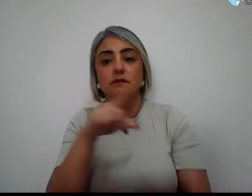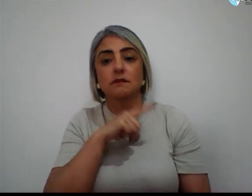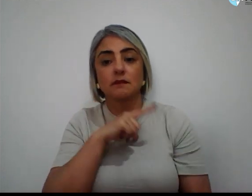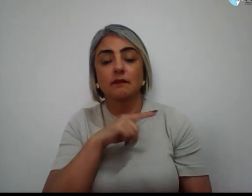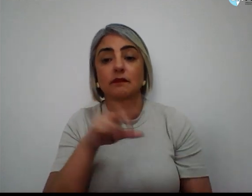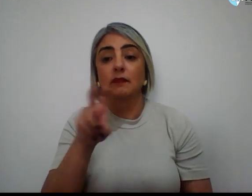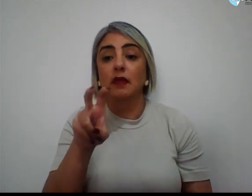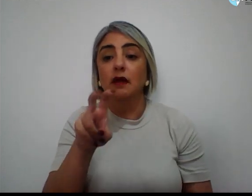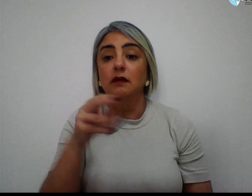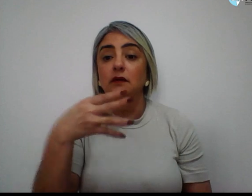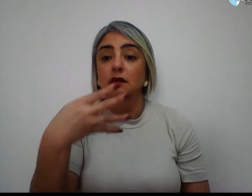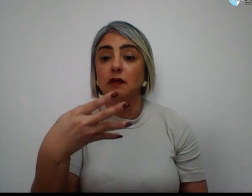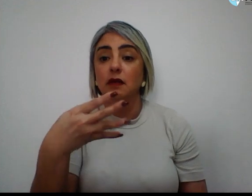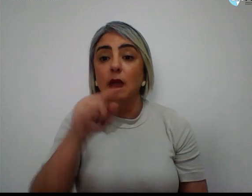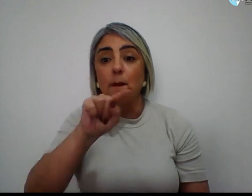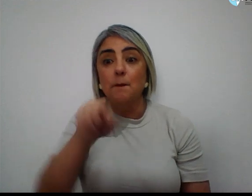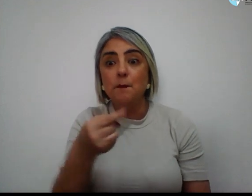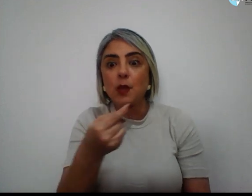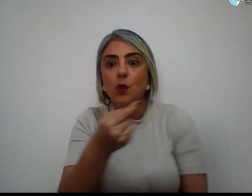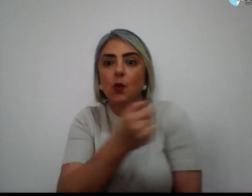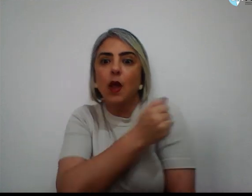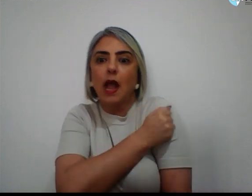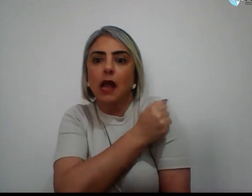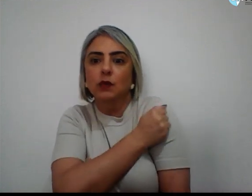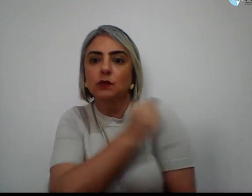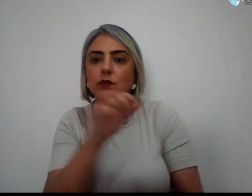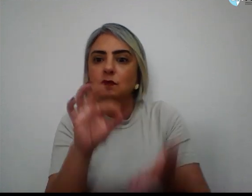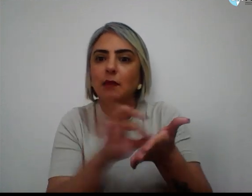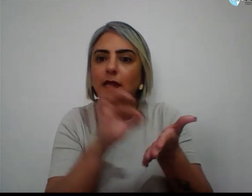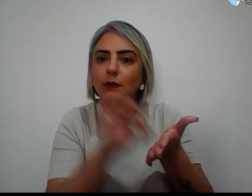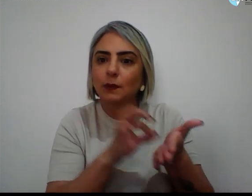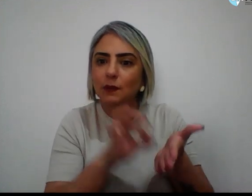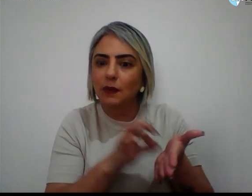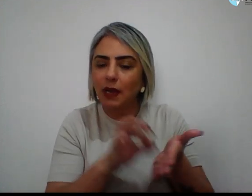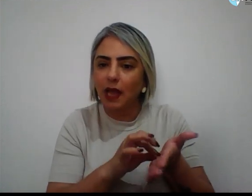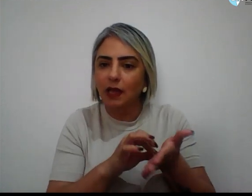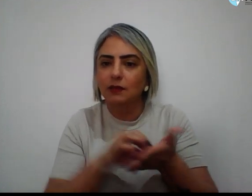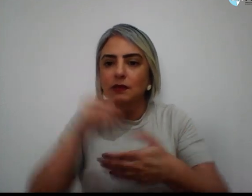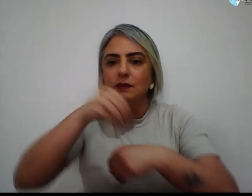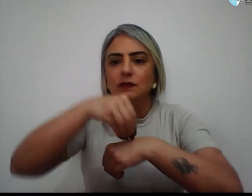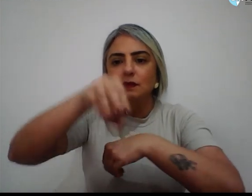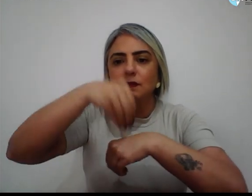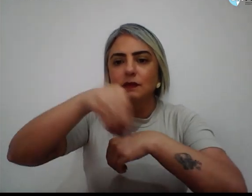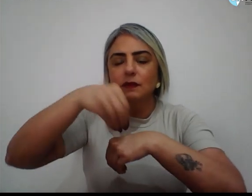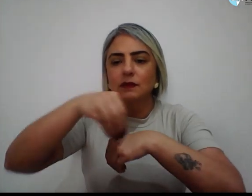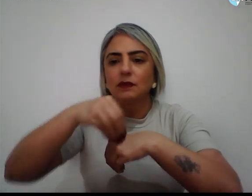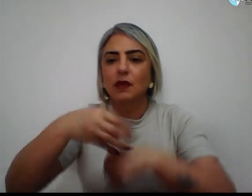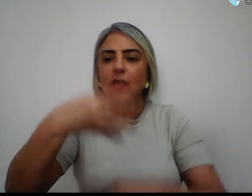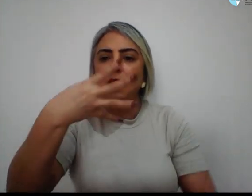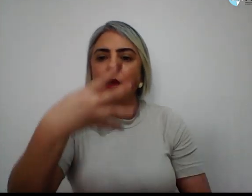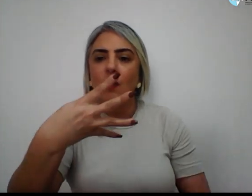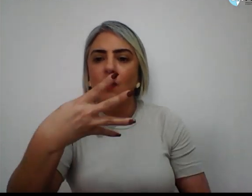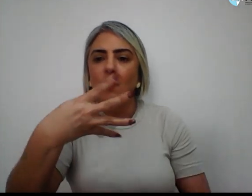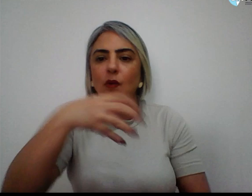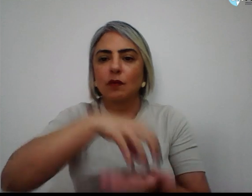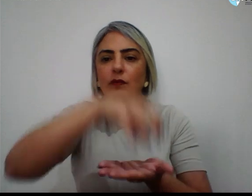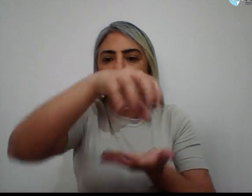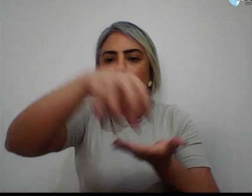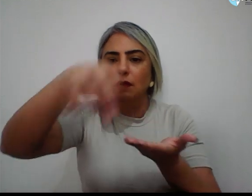54 mil estudantes matriculados, distribuídos nos quatro campos do Distrito Federal,